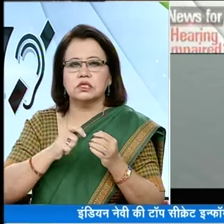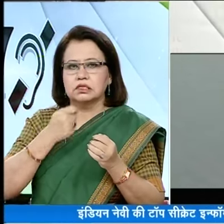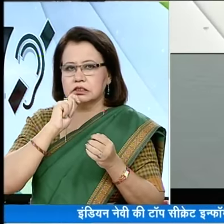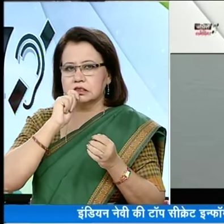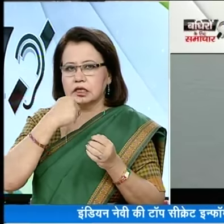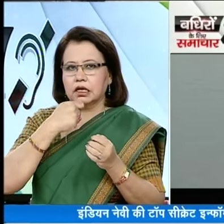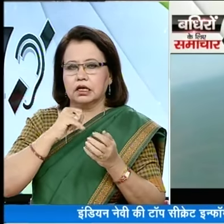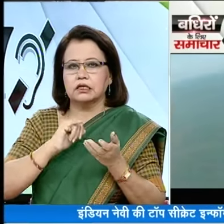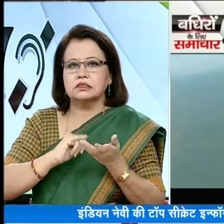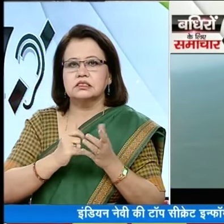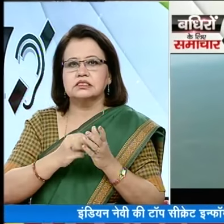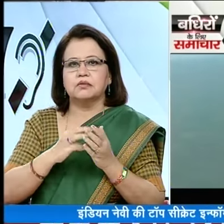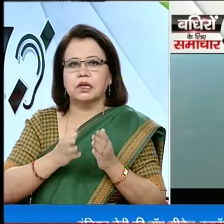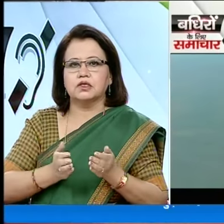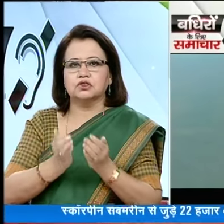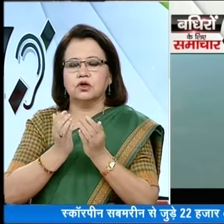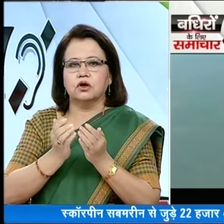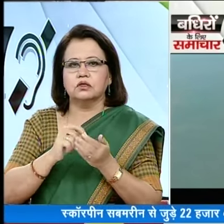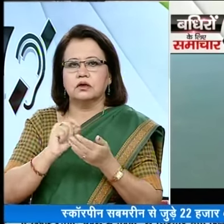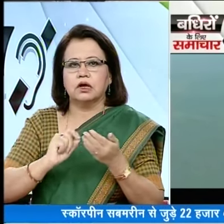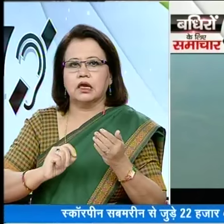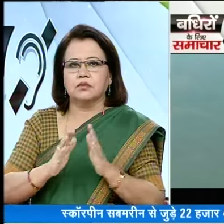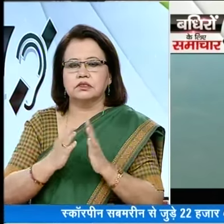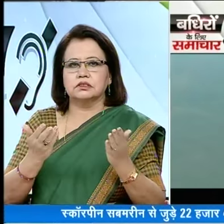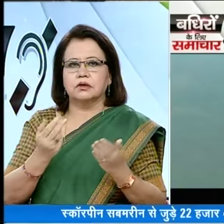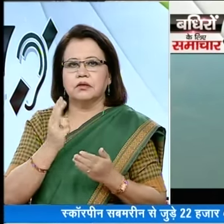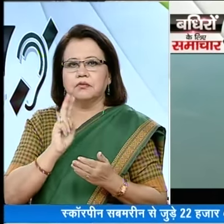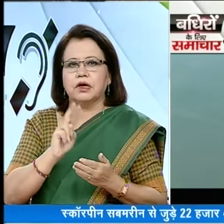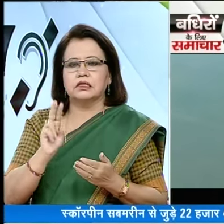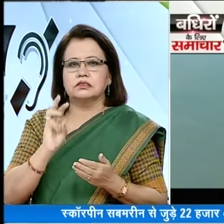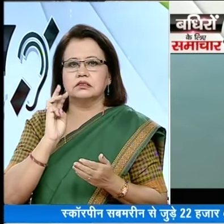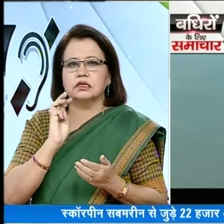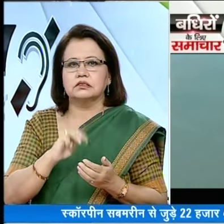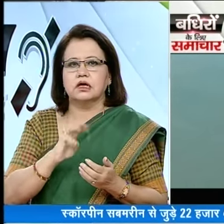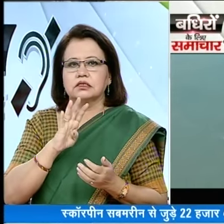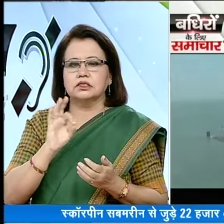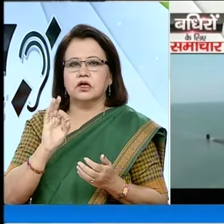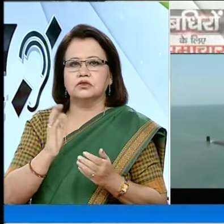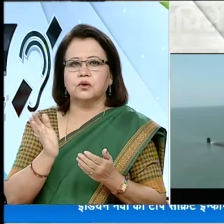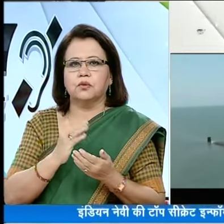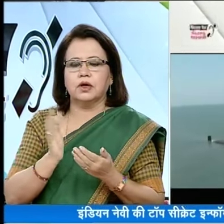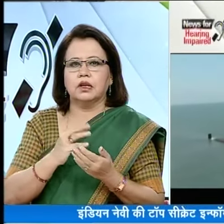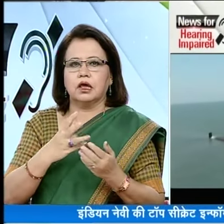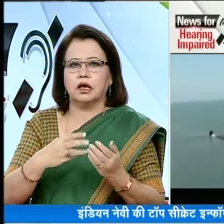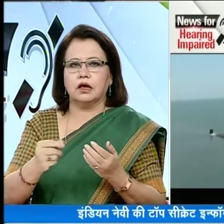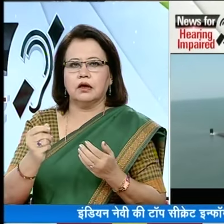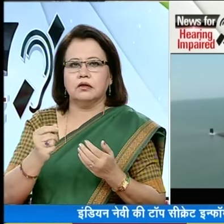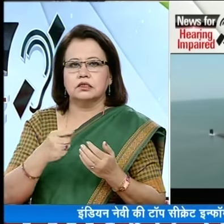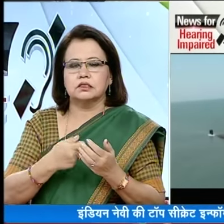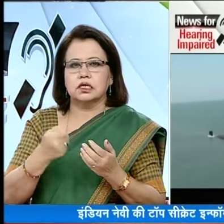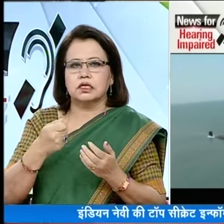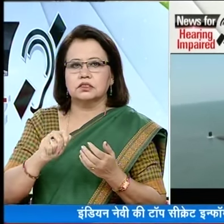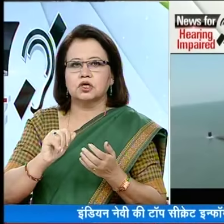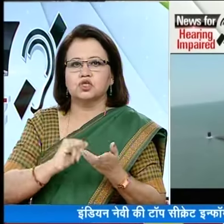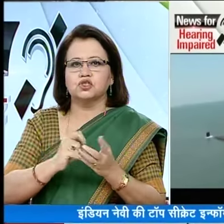इंफोमेशन बहुत सीक्रेट थी सम्मरीन से जुड़े डॉकुमेंट्स के करीब 22,400 पन ने लिख हो गए है जिस